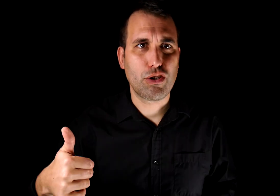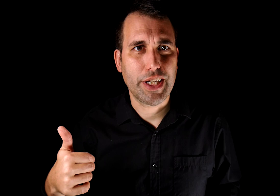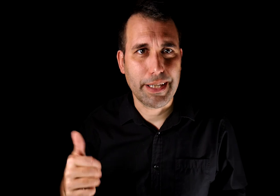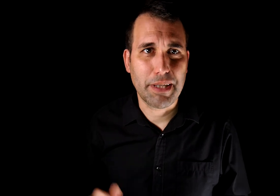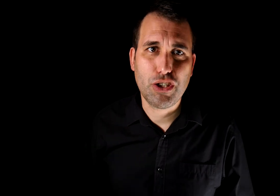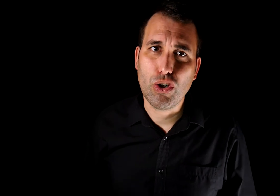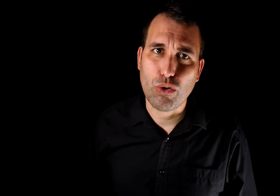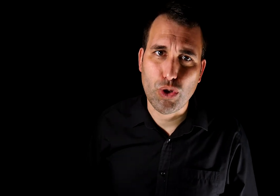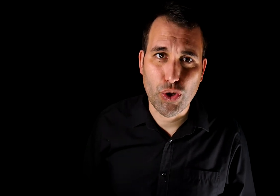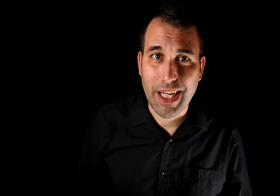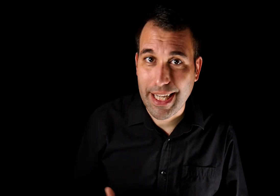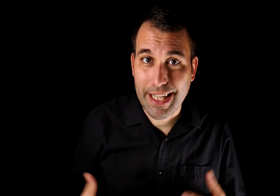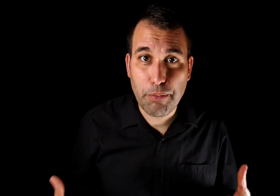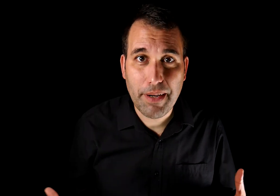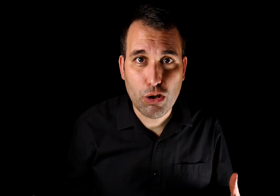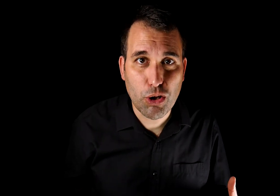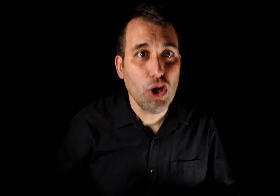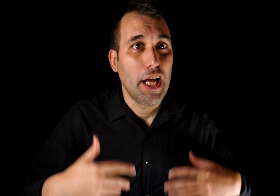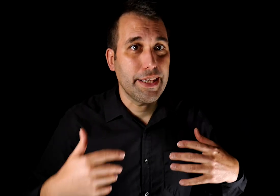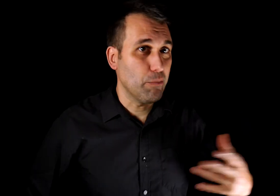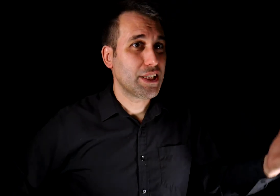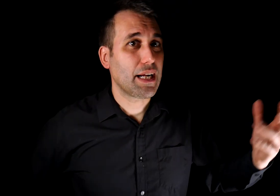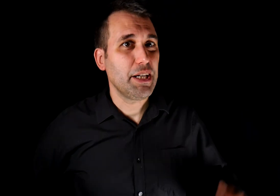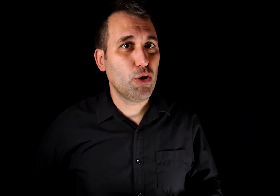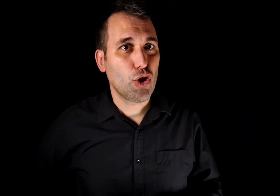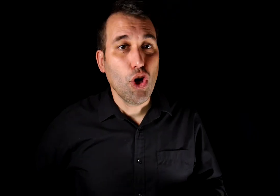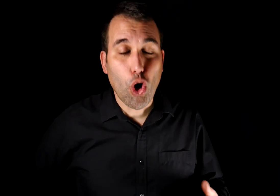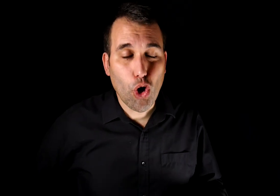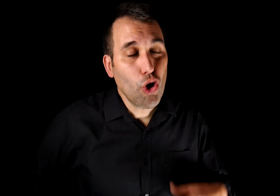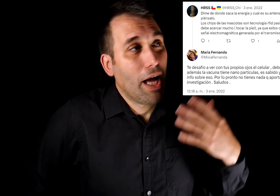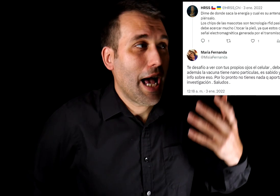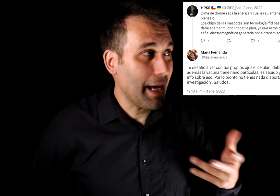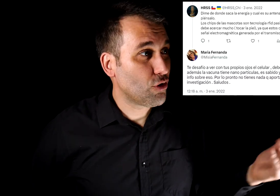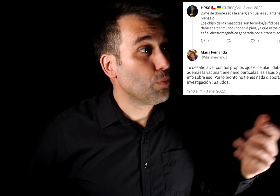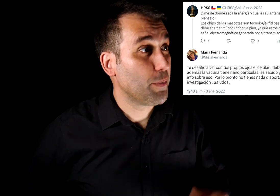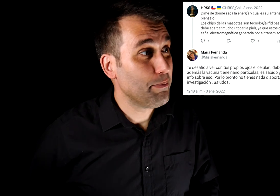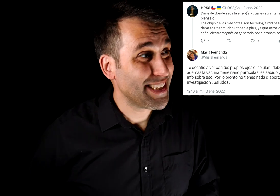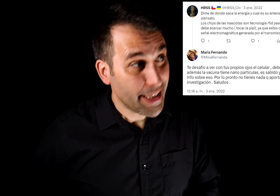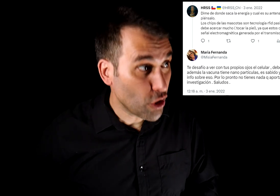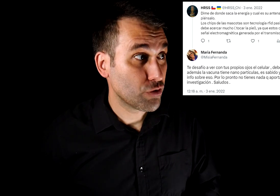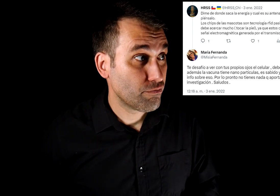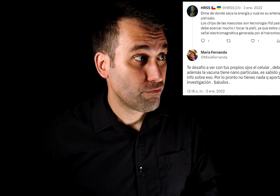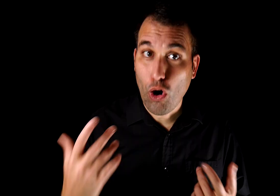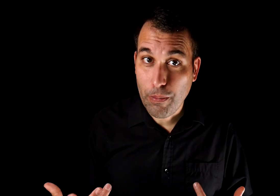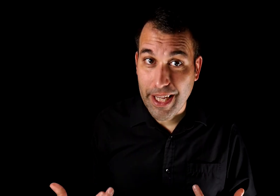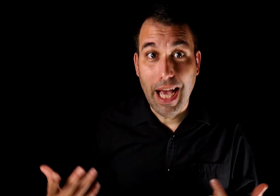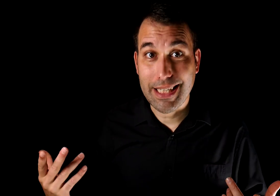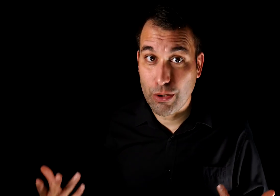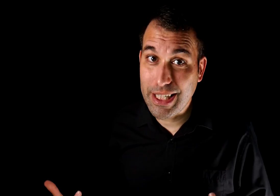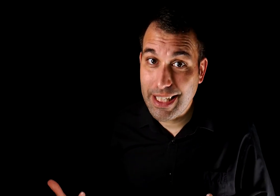retórica de inversión o reducción de la carga de la prueba como demuestra que me equivoco o haz tu propia investigación. O B. Asegurarse